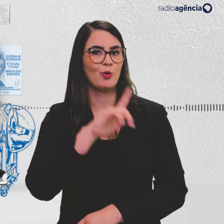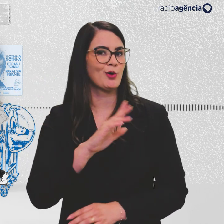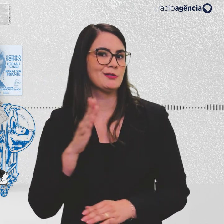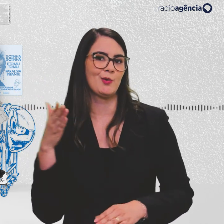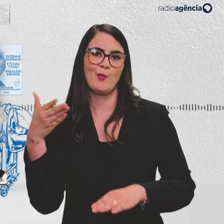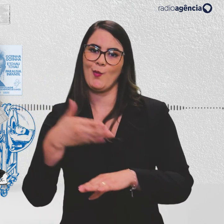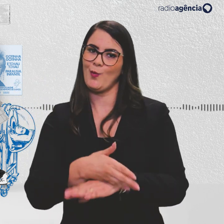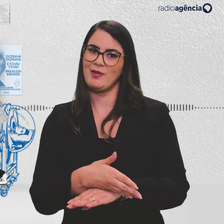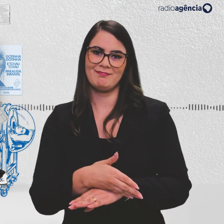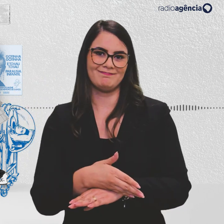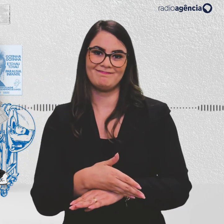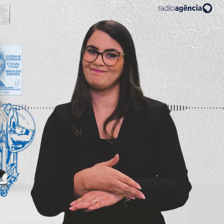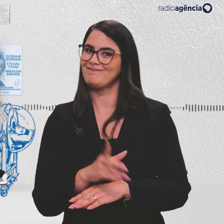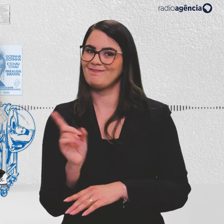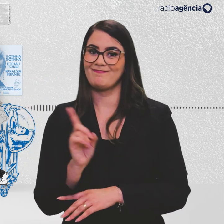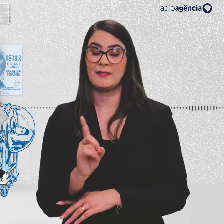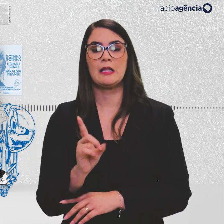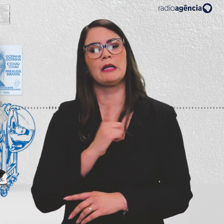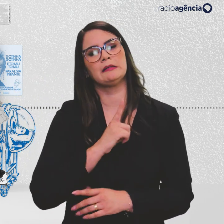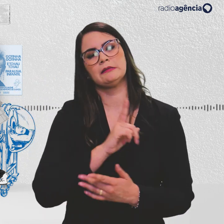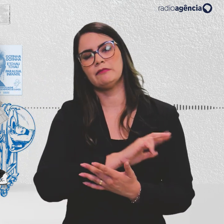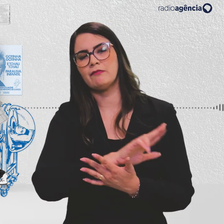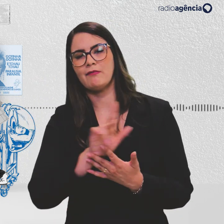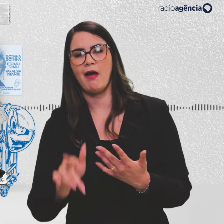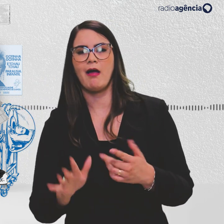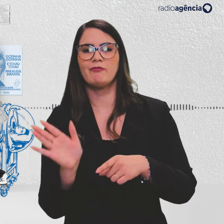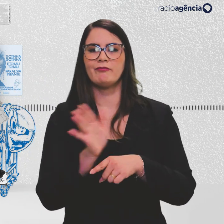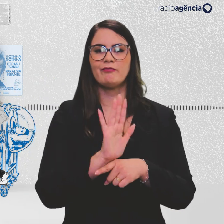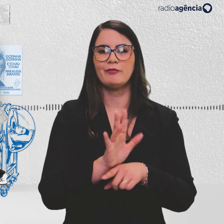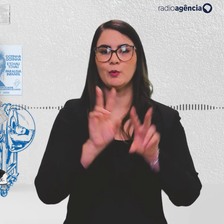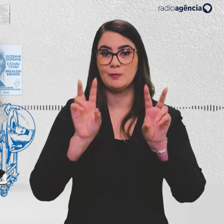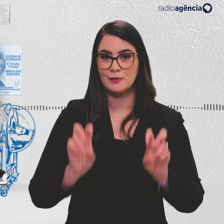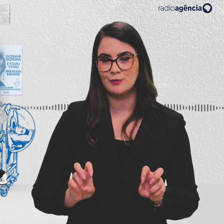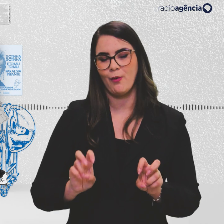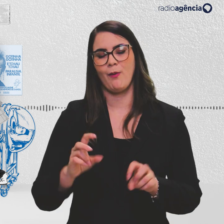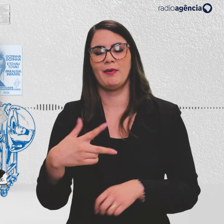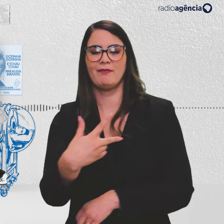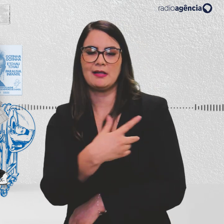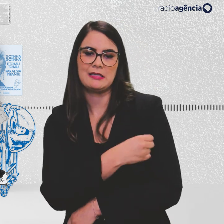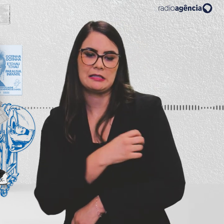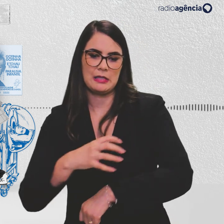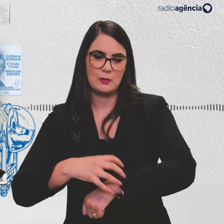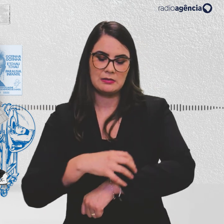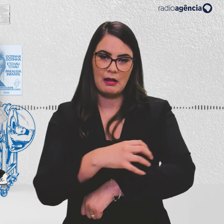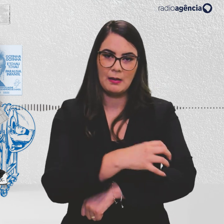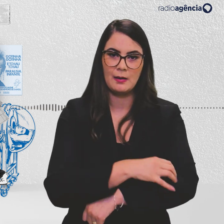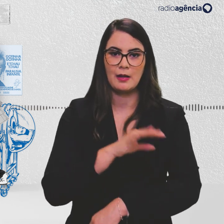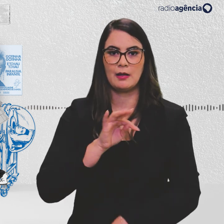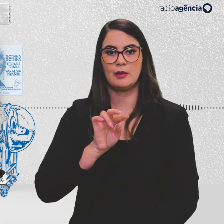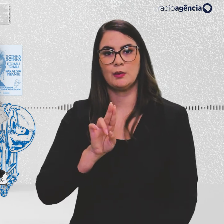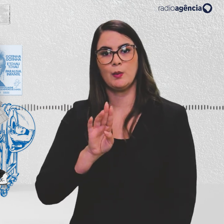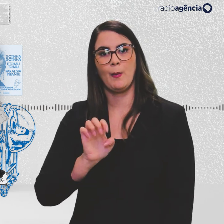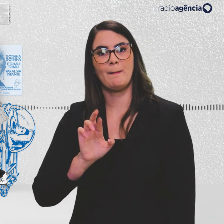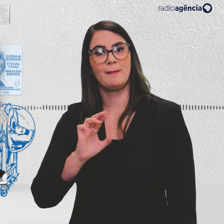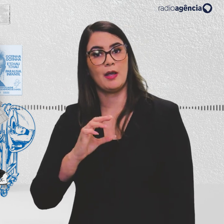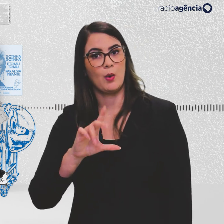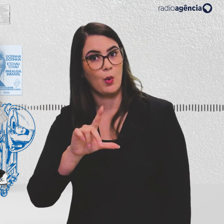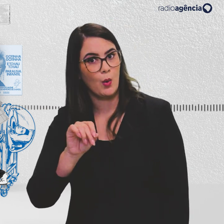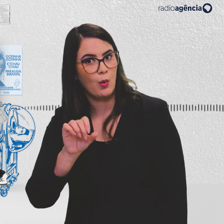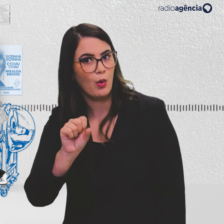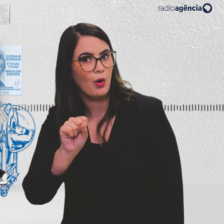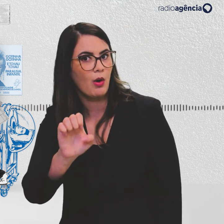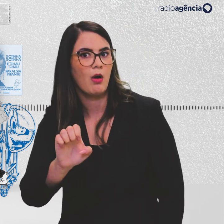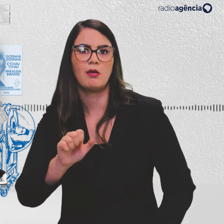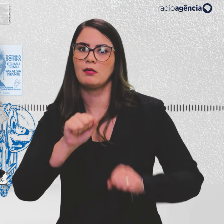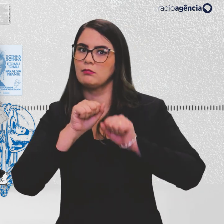campanha. Aí foi feito uma série de filmes sobre vacinação de sarampo, tuberculose. E a campanha teve uma repercussão